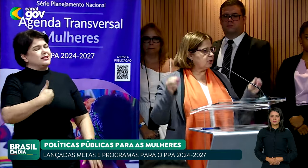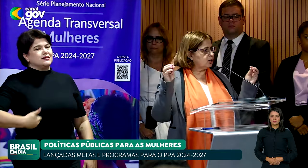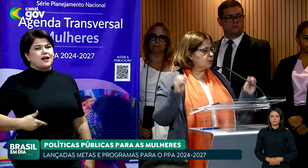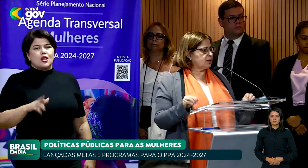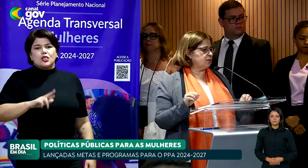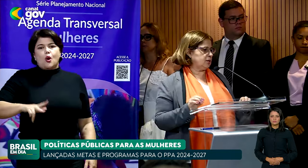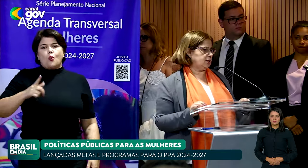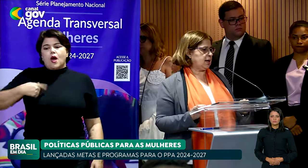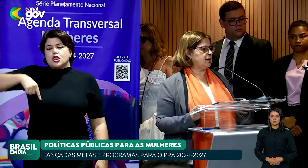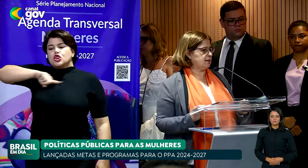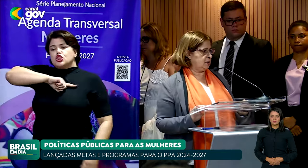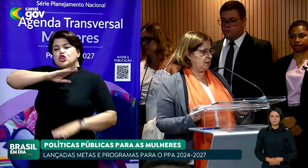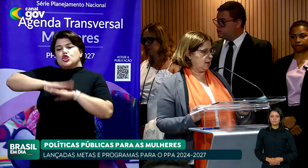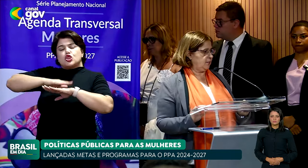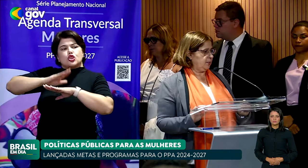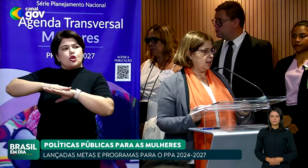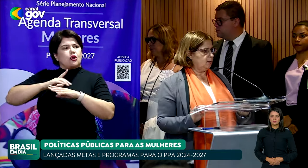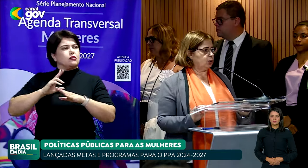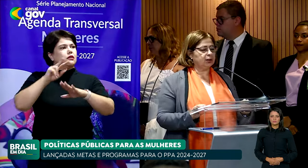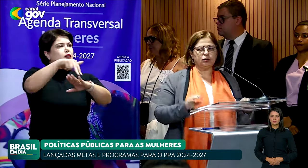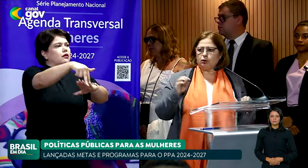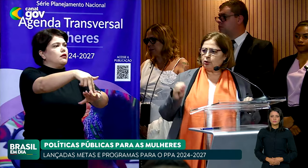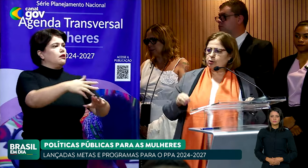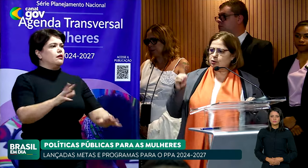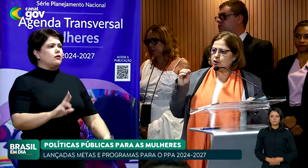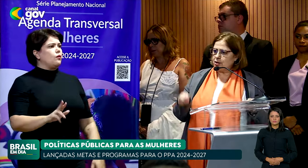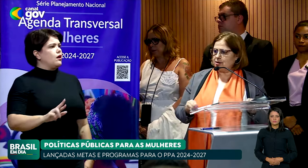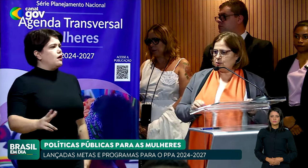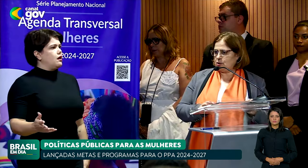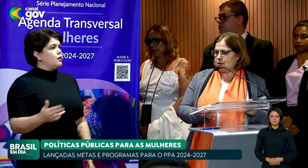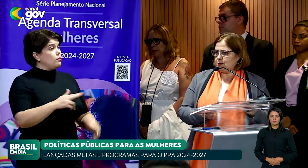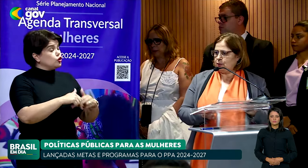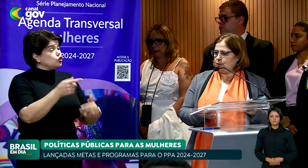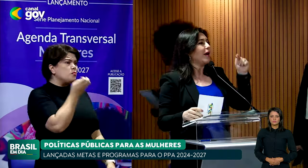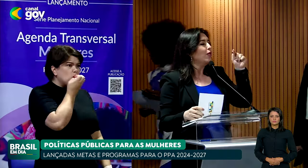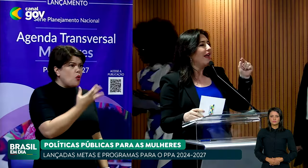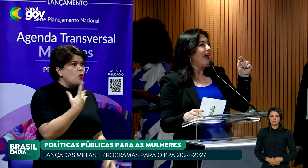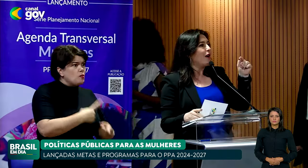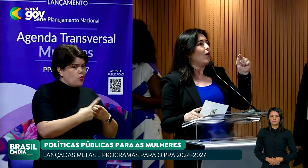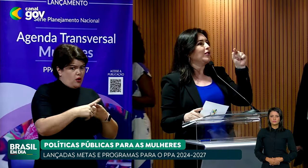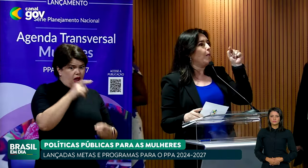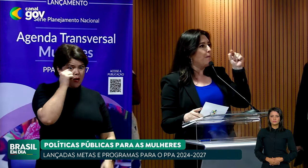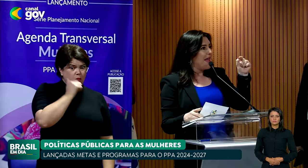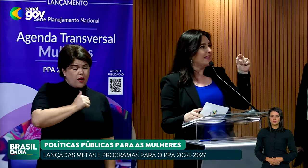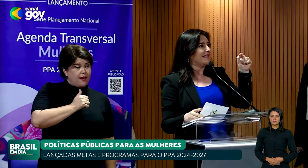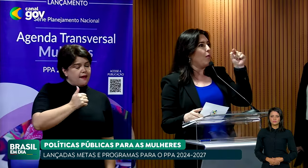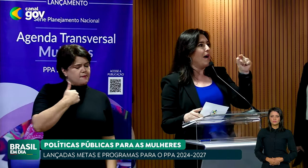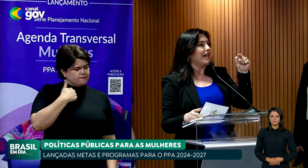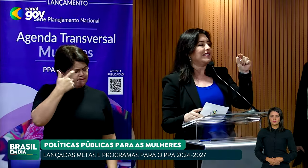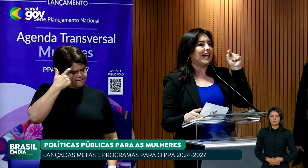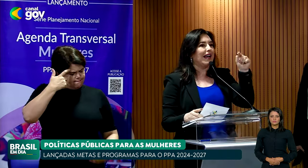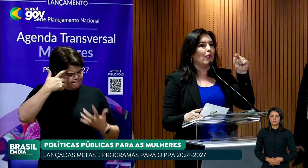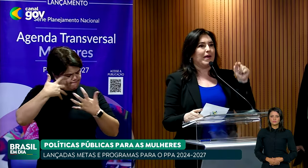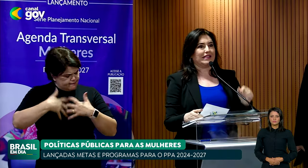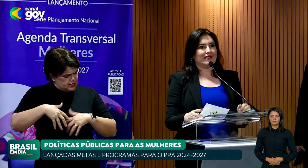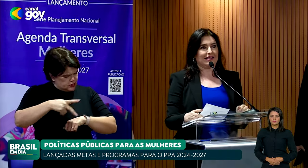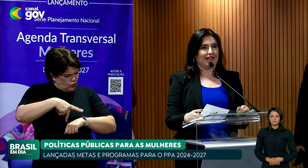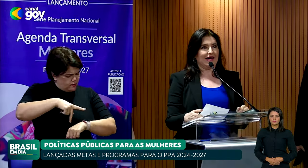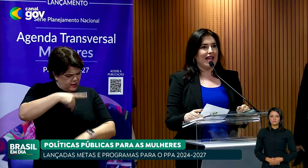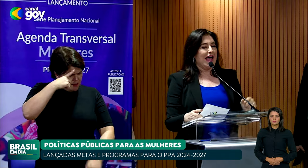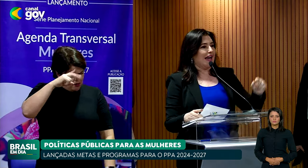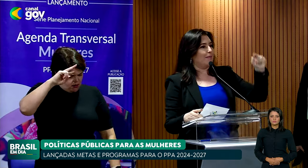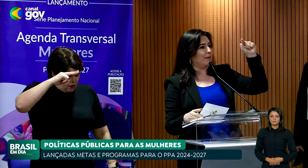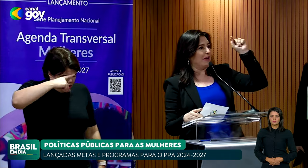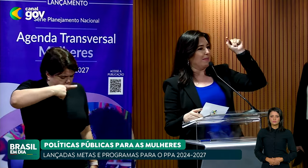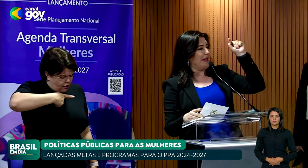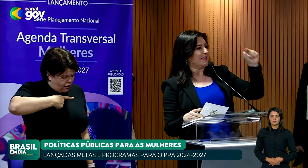feita para que nós possamos estar nesse lugar. Portanto, todos os dias é um desafio. A mulher, quando pensa o país, ela não pensa em